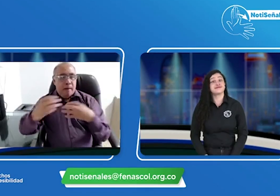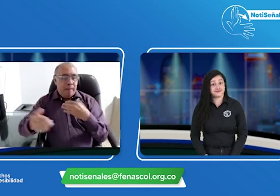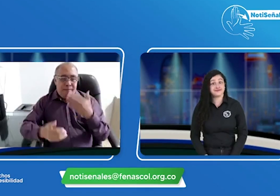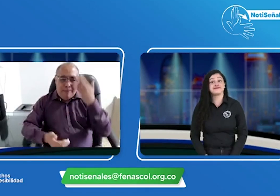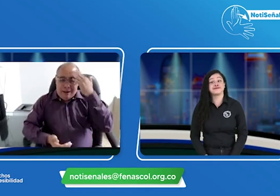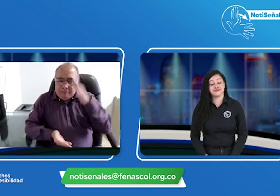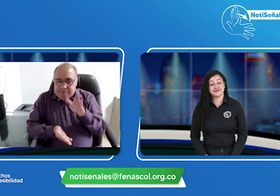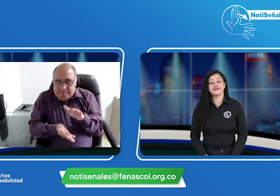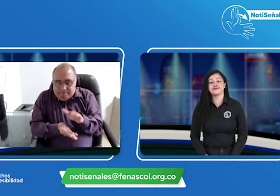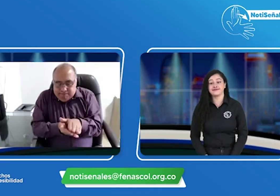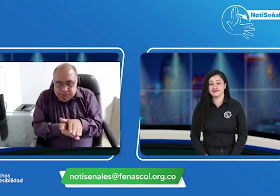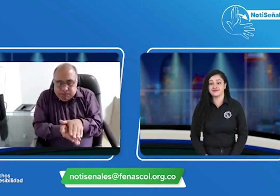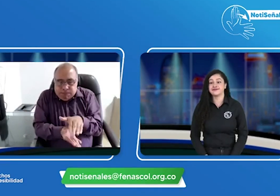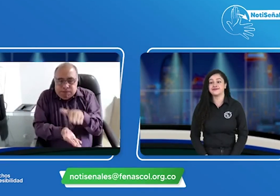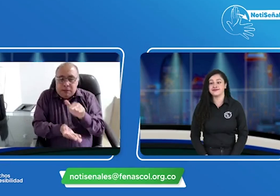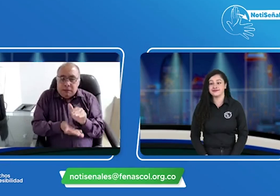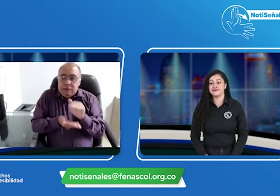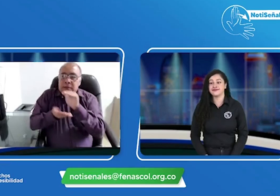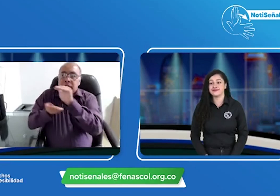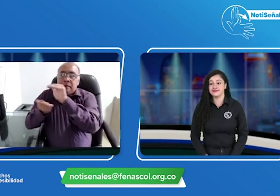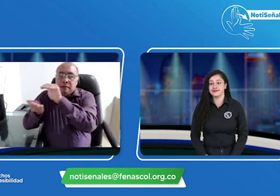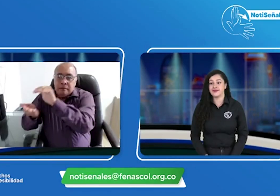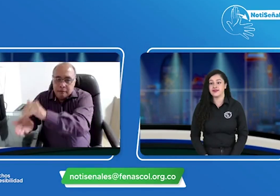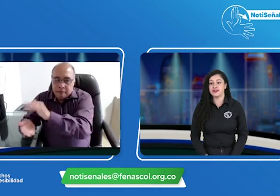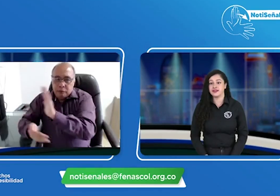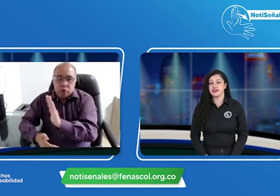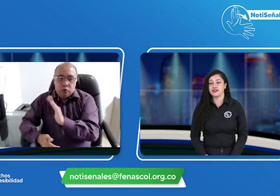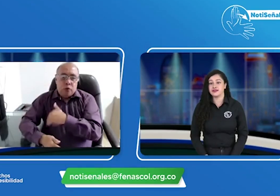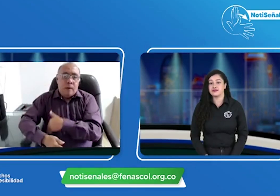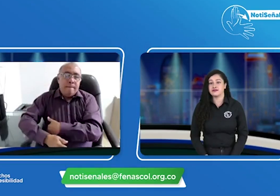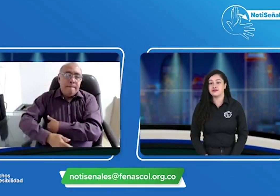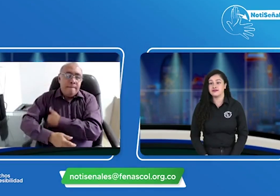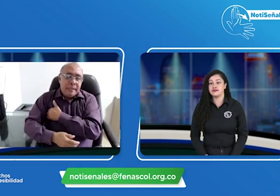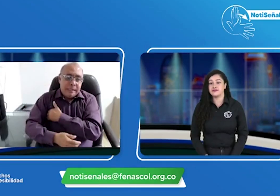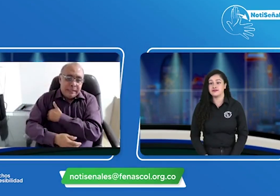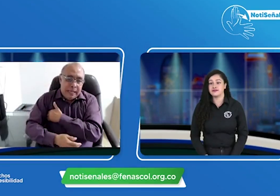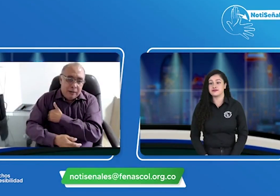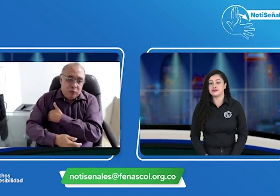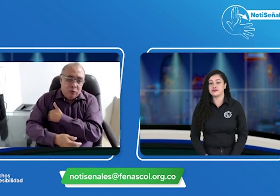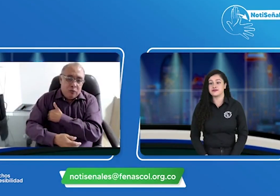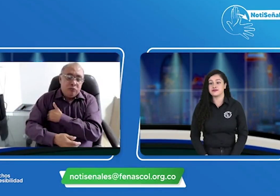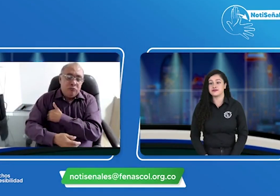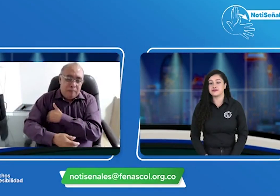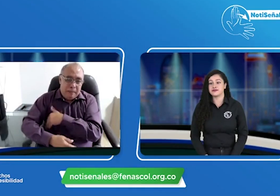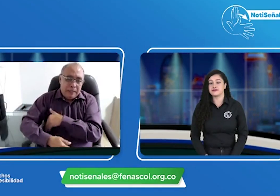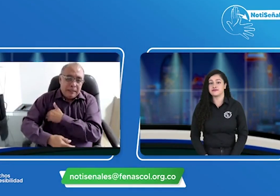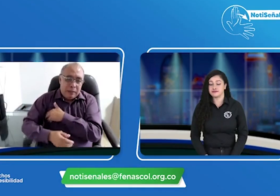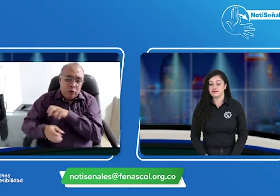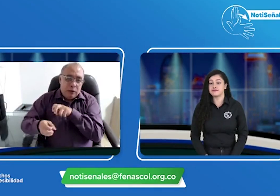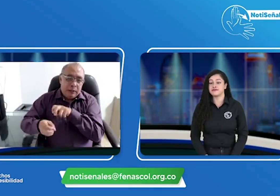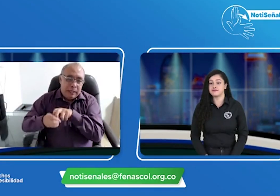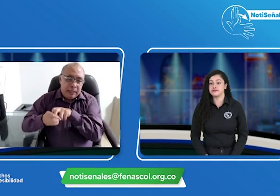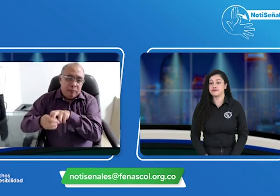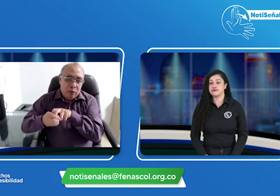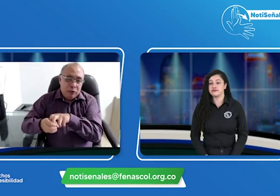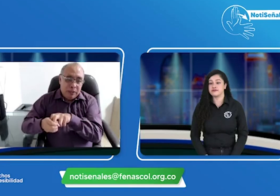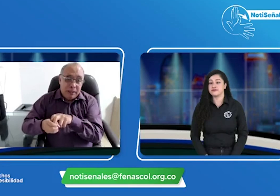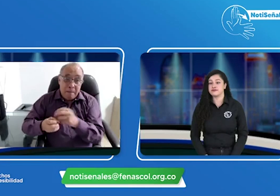encuentran estas barreras hagan lo mismo documentenlas para que nosotros tengamos esta clase de